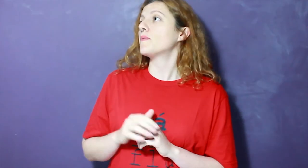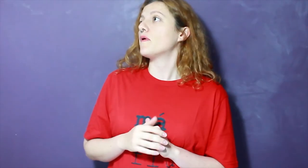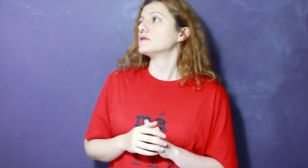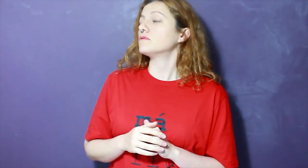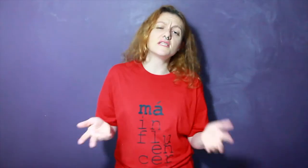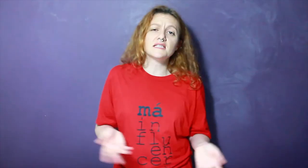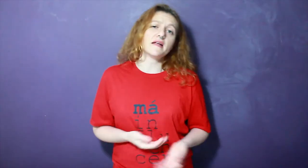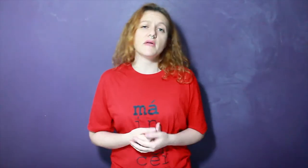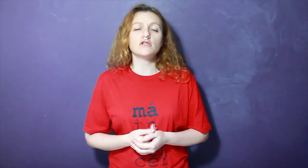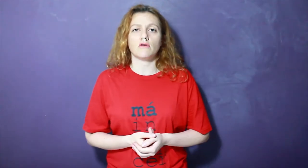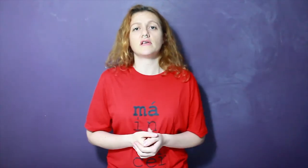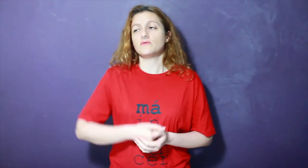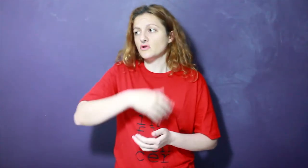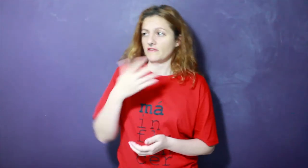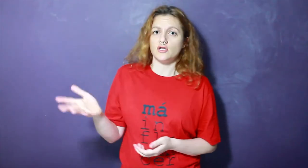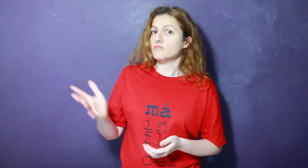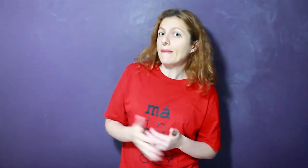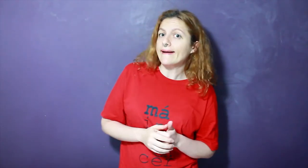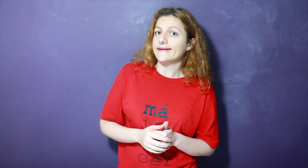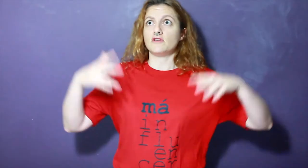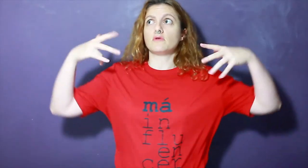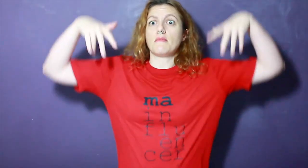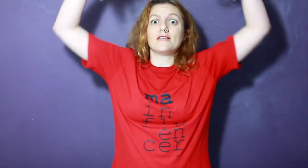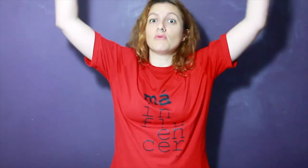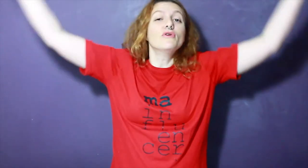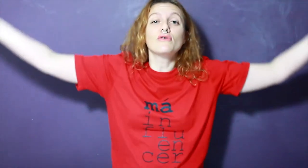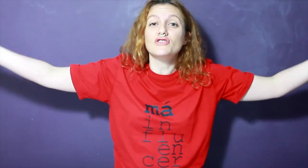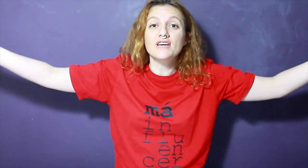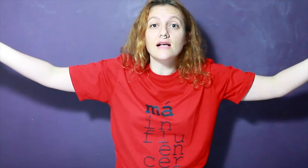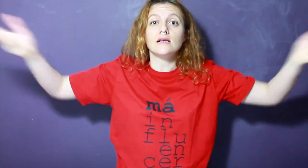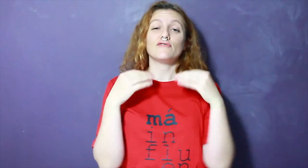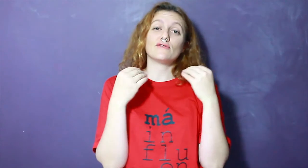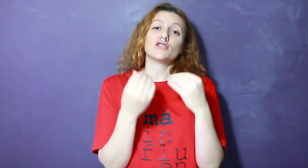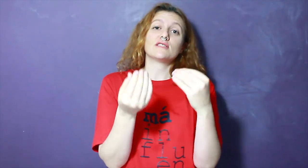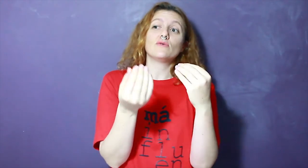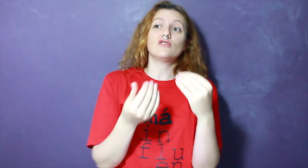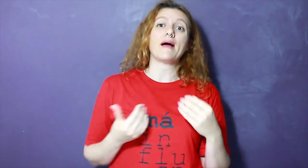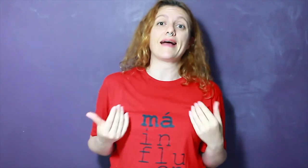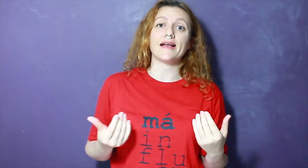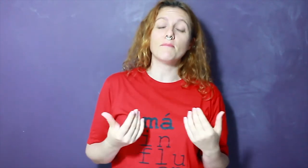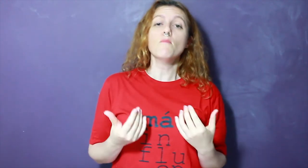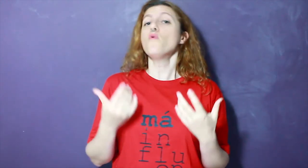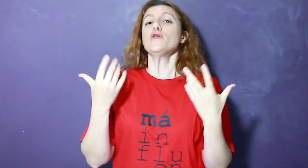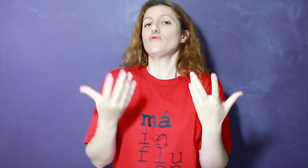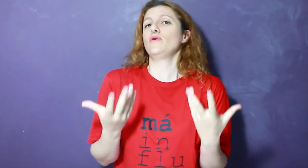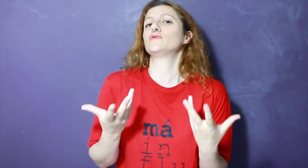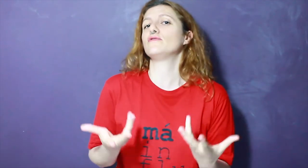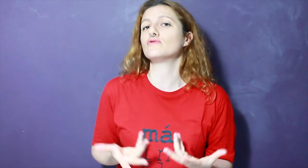propósito. Não necessariamente. Talvez o meu chefe seja um babaca. Talvez o meu trabalho seja muito longe de casa. Talvez eu esteja segurando uma carga muito impossível